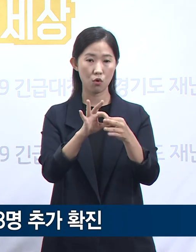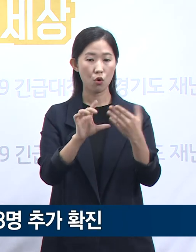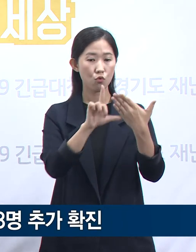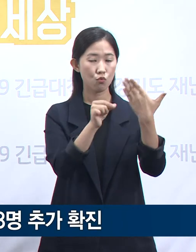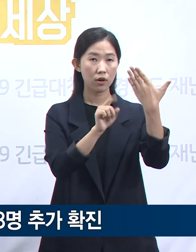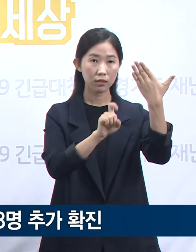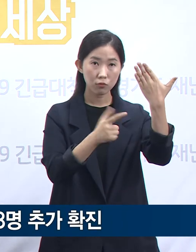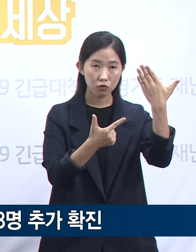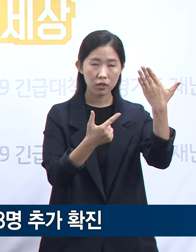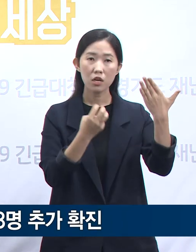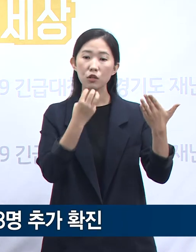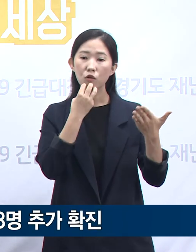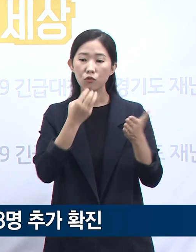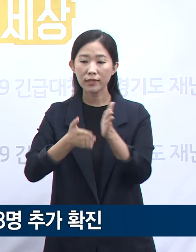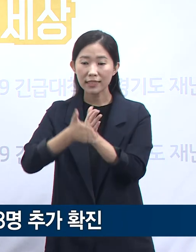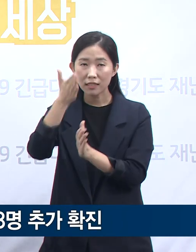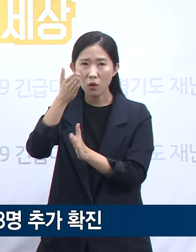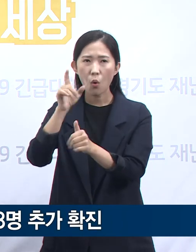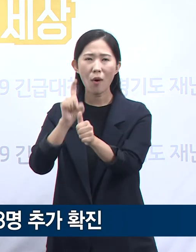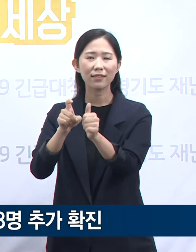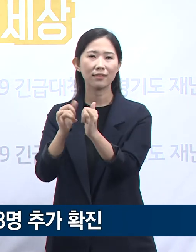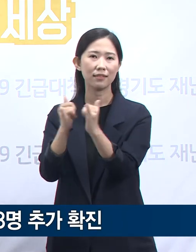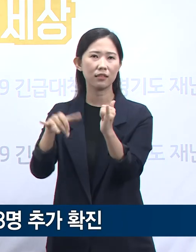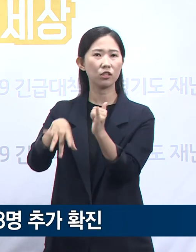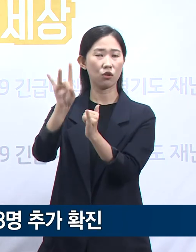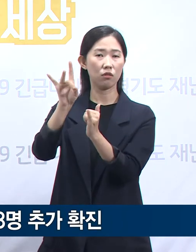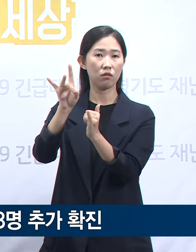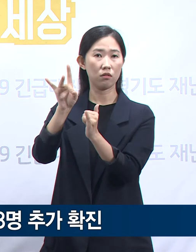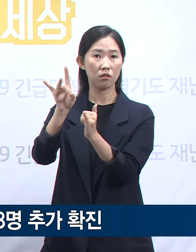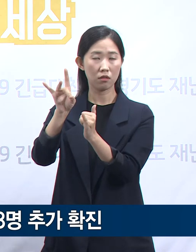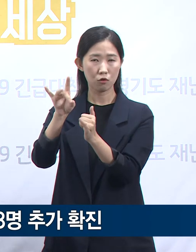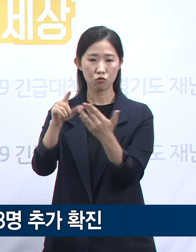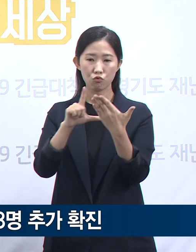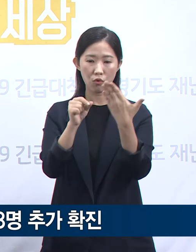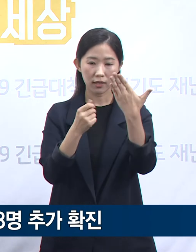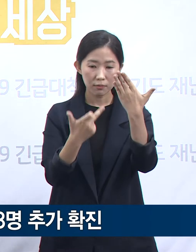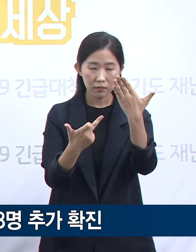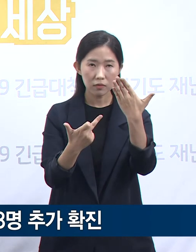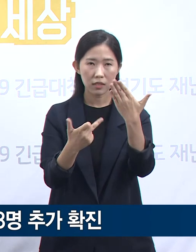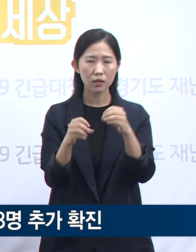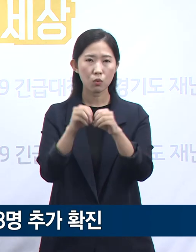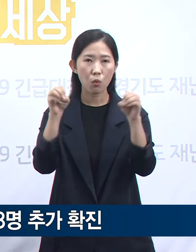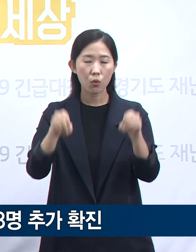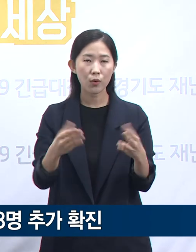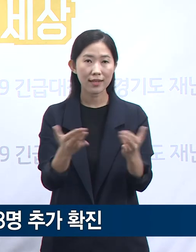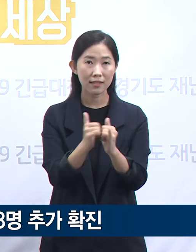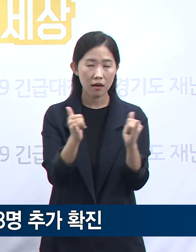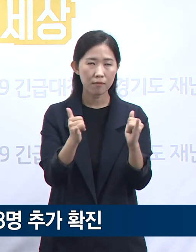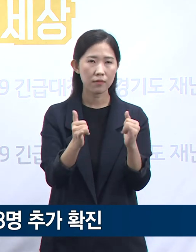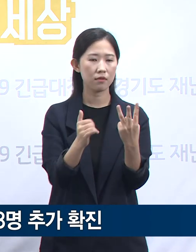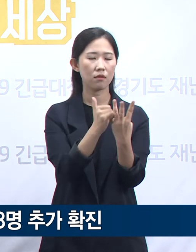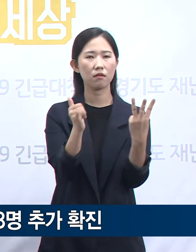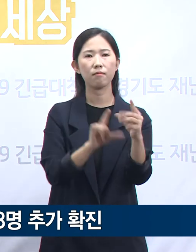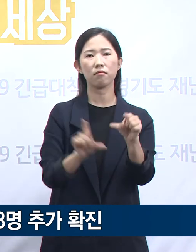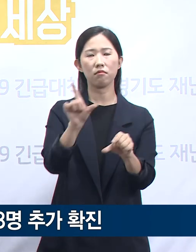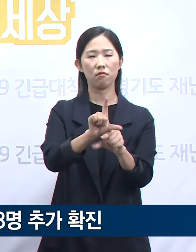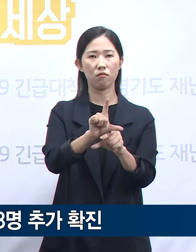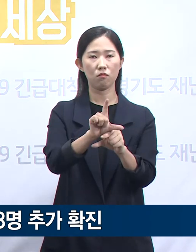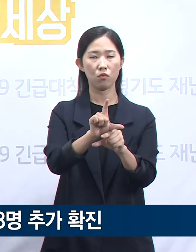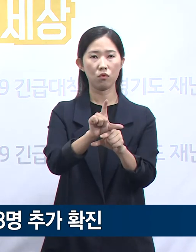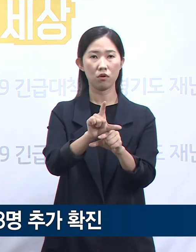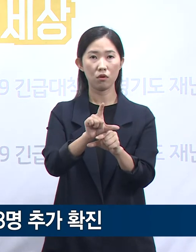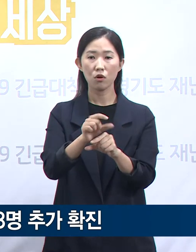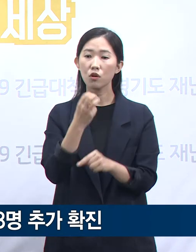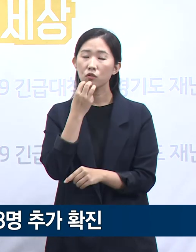업체 관련 서울 확진자의 첫 발생 이후 9월 17일 동료 직원 3명이 추가 확진되었습니다. 첫 확진자가 발생한 9월 16일